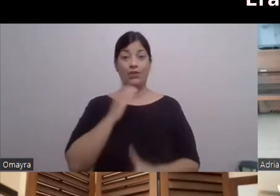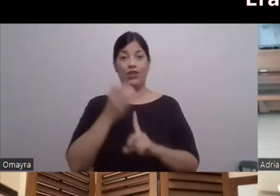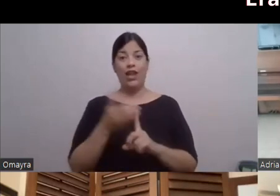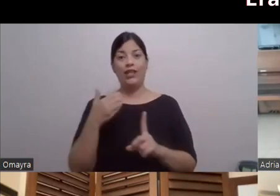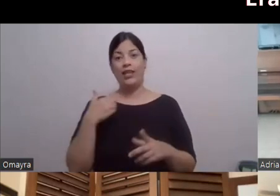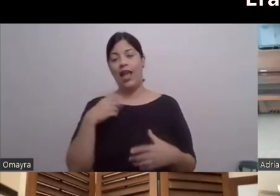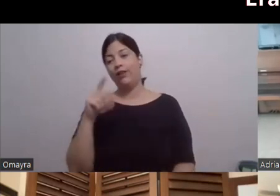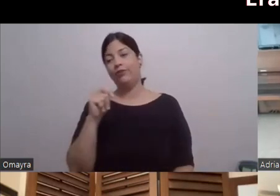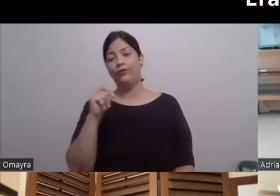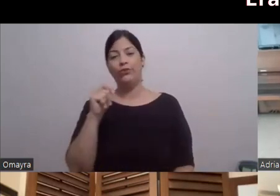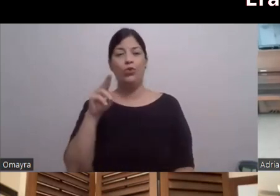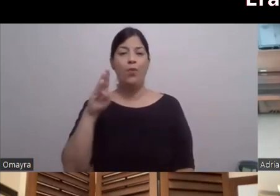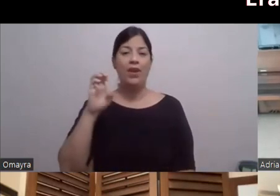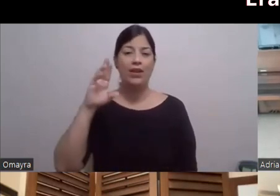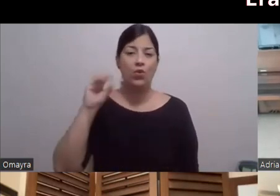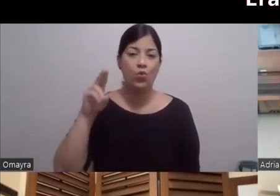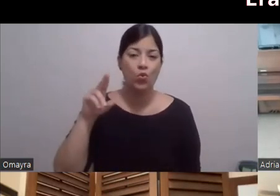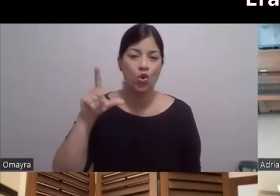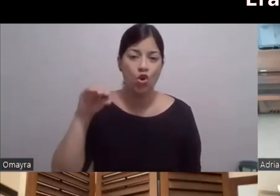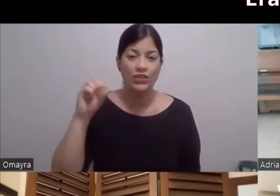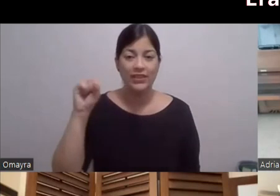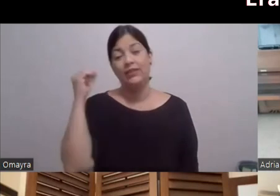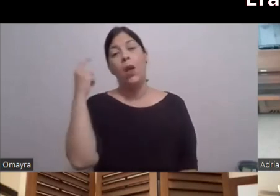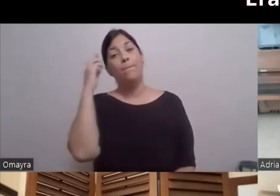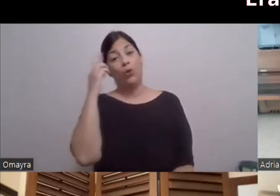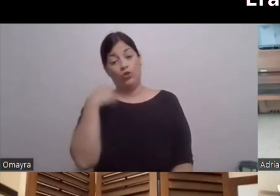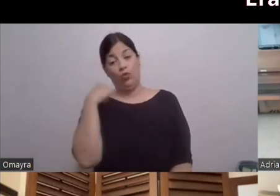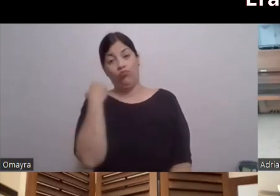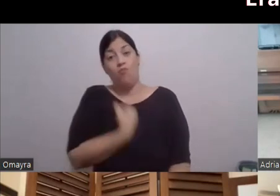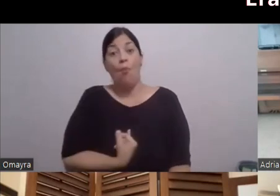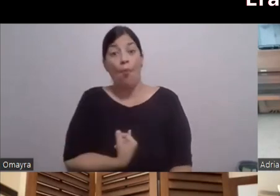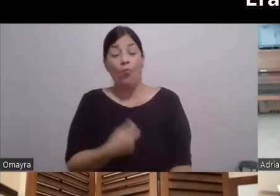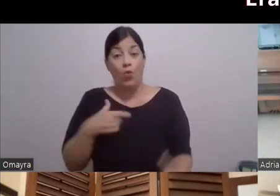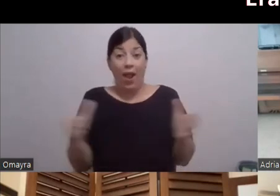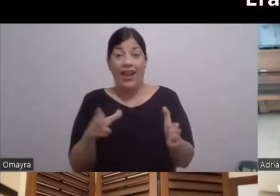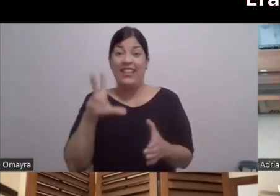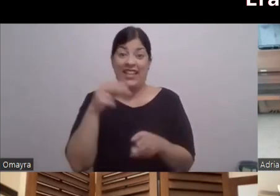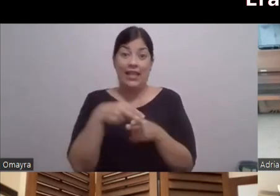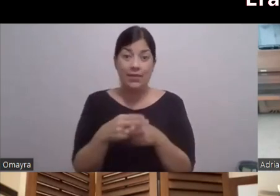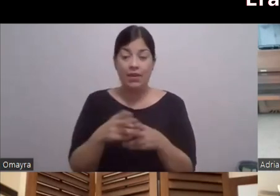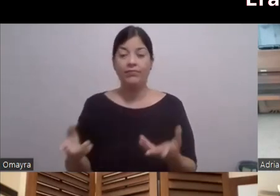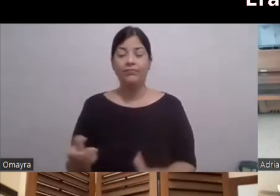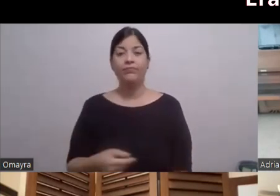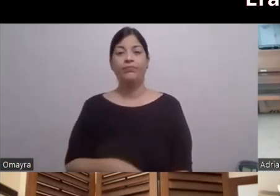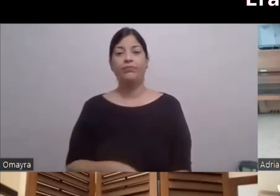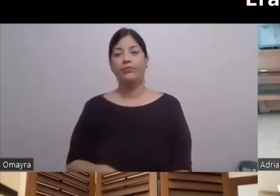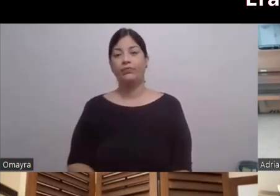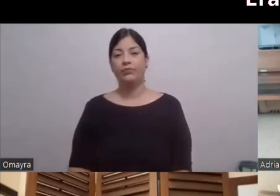Por eso yo me puse Tan flaco Yo rebajé 30 libras Para la película Tuberculosis El tipo ya estaba Acabado Como tal